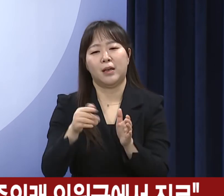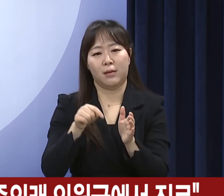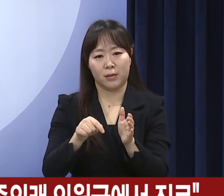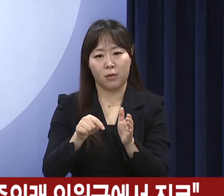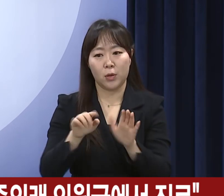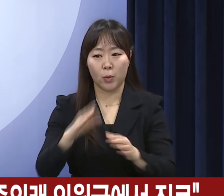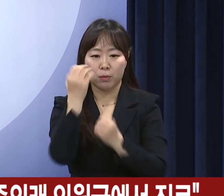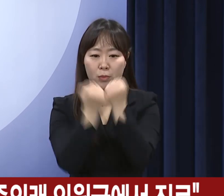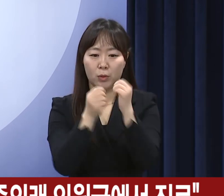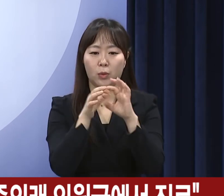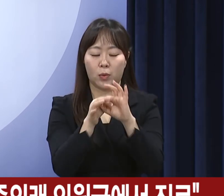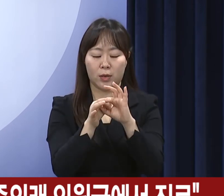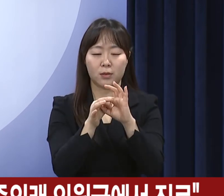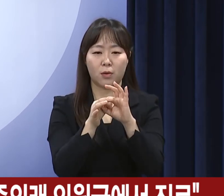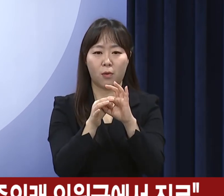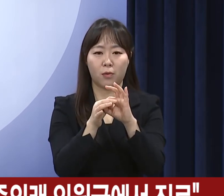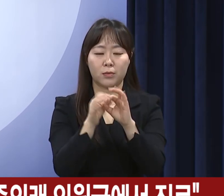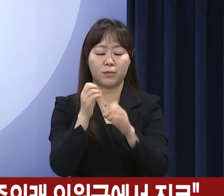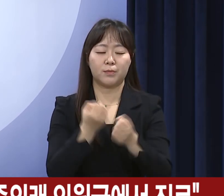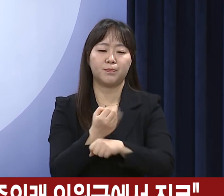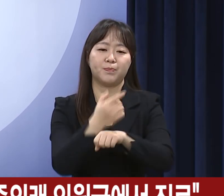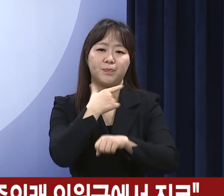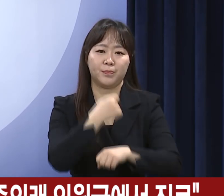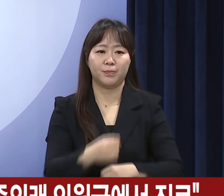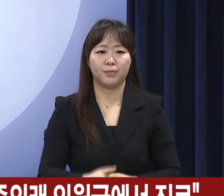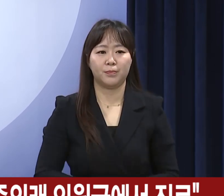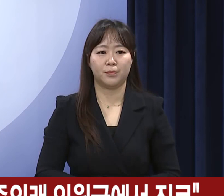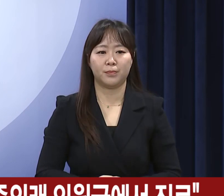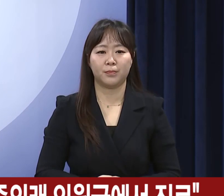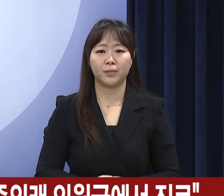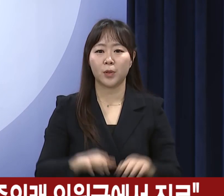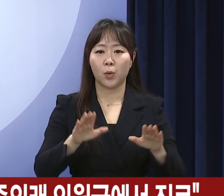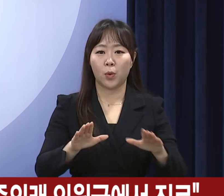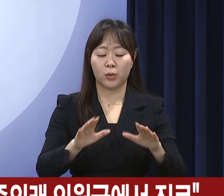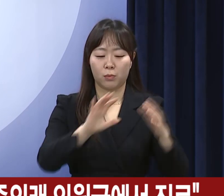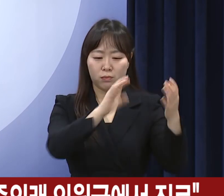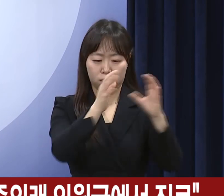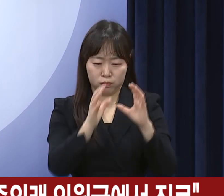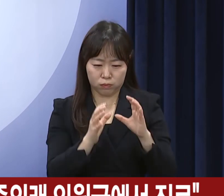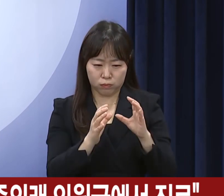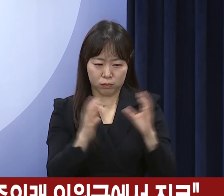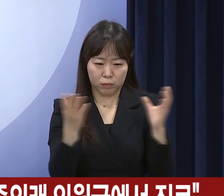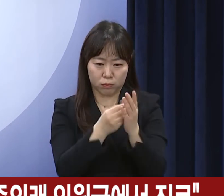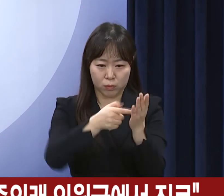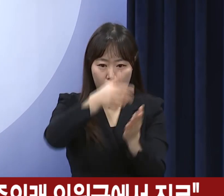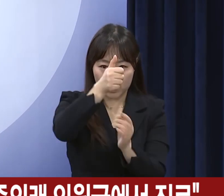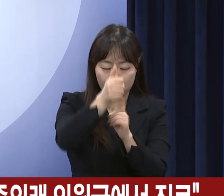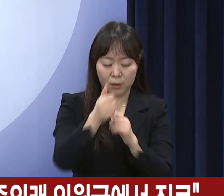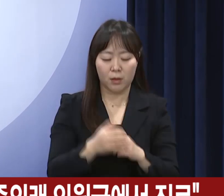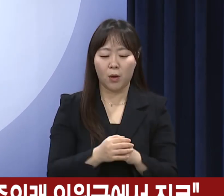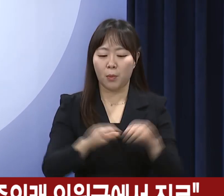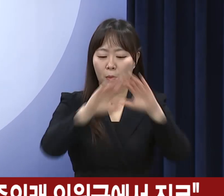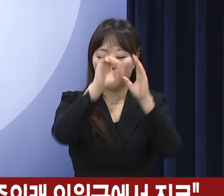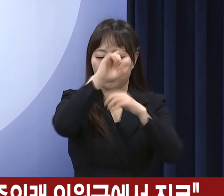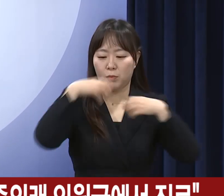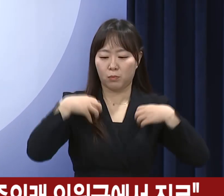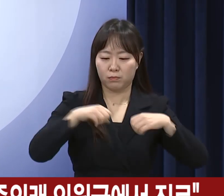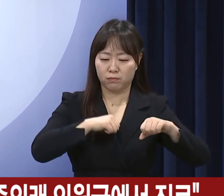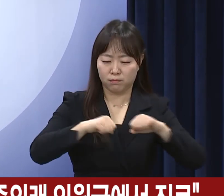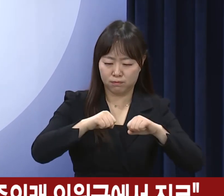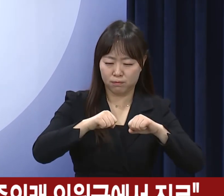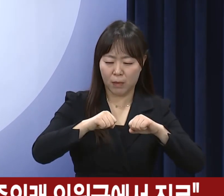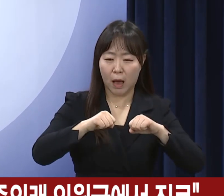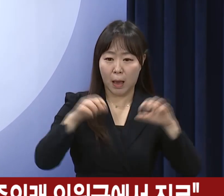브리핑을 통해 말씀드리겠습니다. 오늘 회의에서 총리께서는 범정부 총력 대응